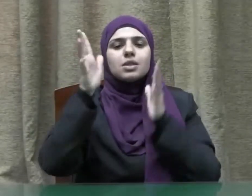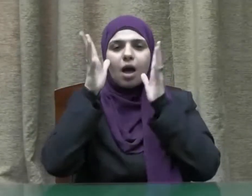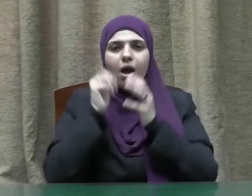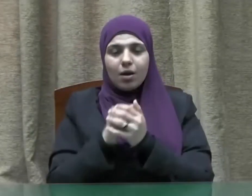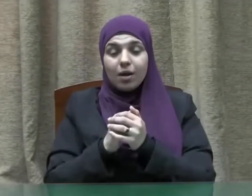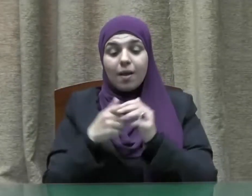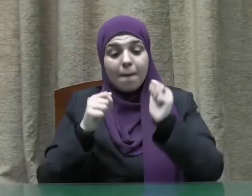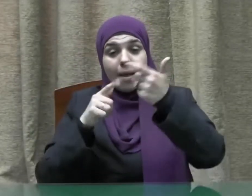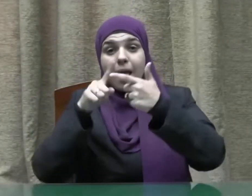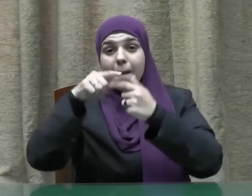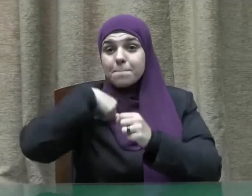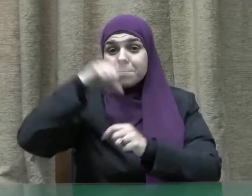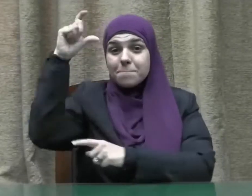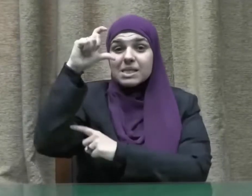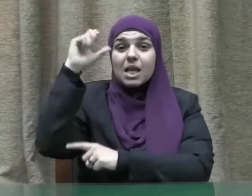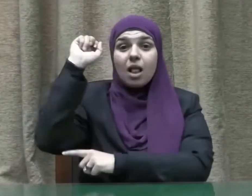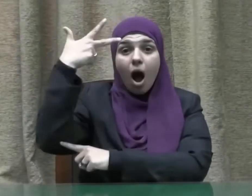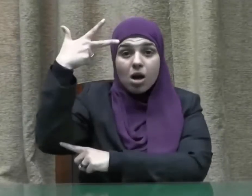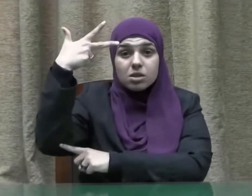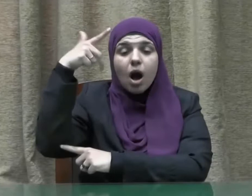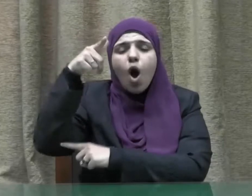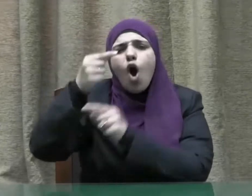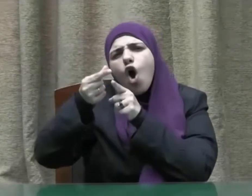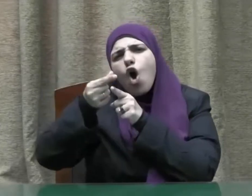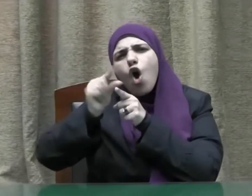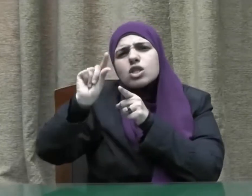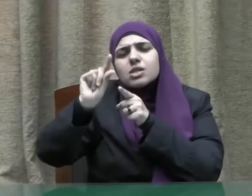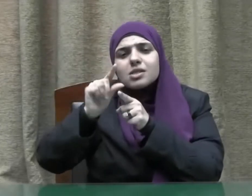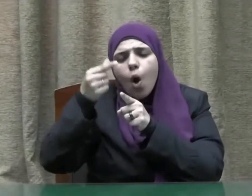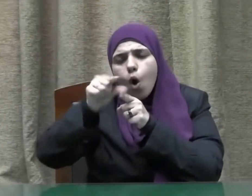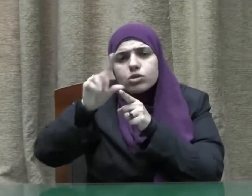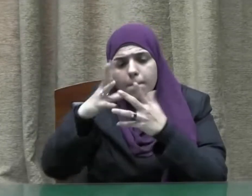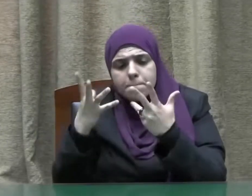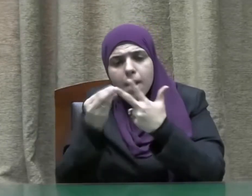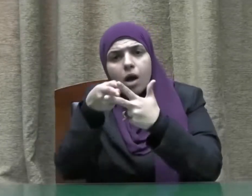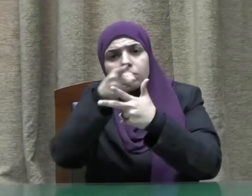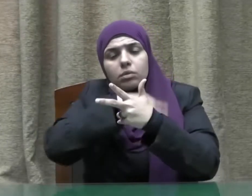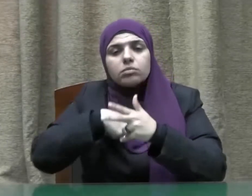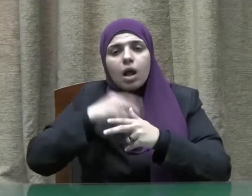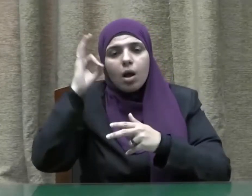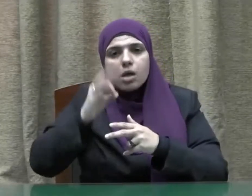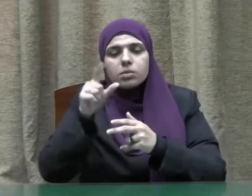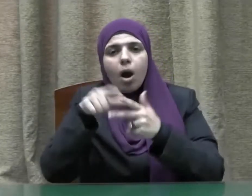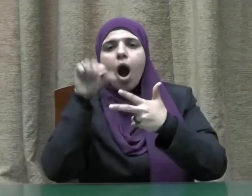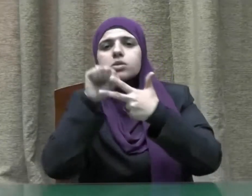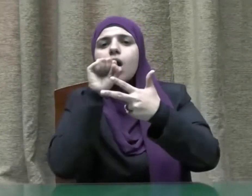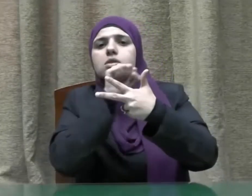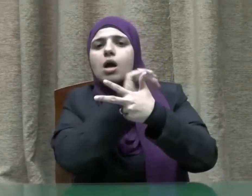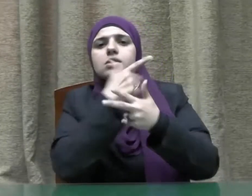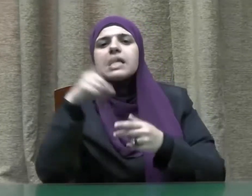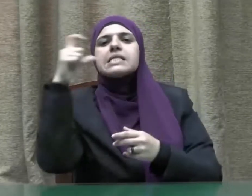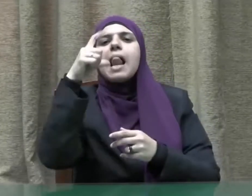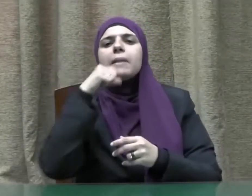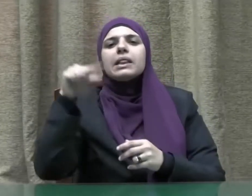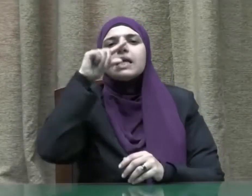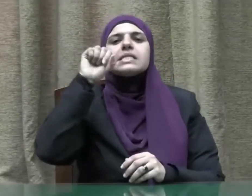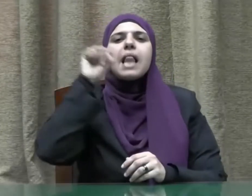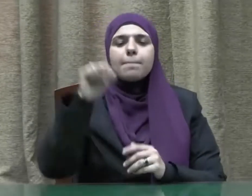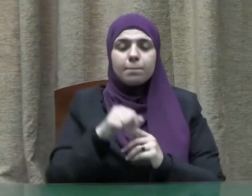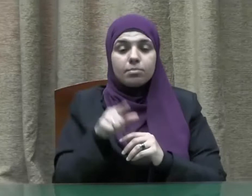فالمسجد الأقصى جزء لا يتجزأ من المقدسات الإسلامية فهو